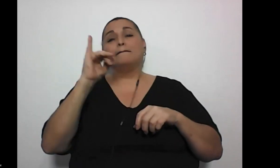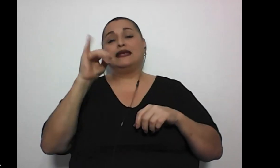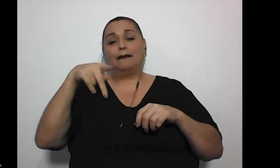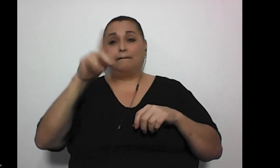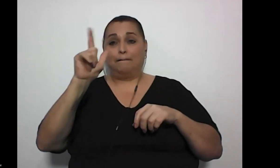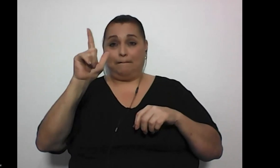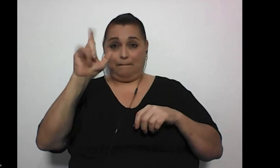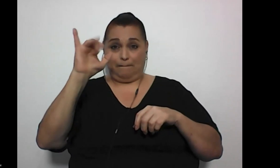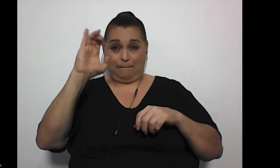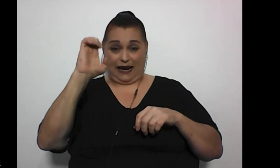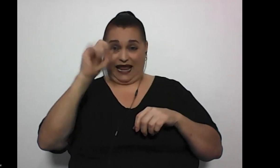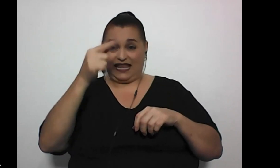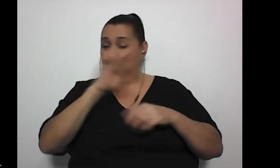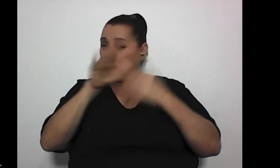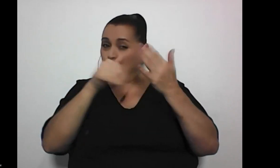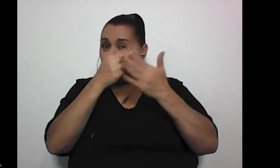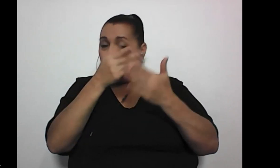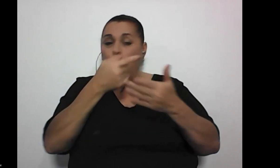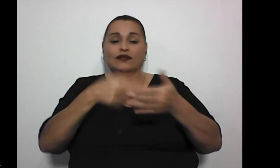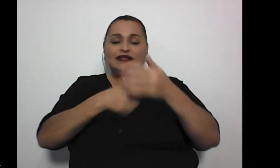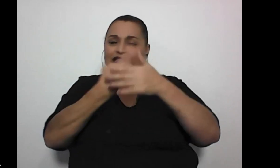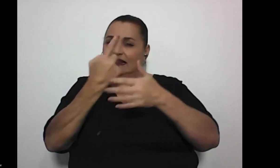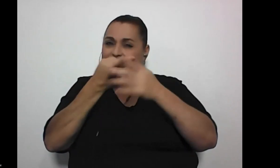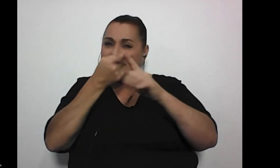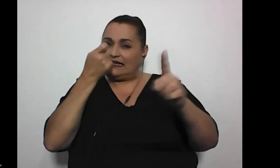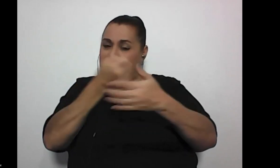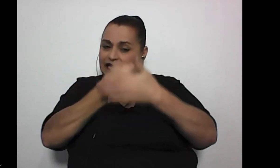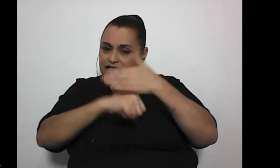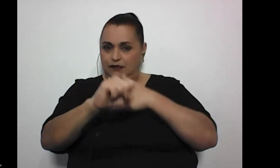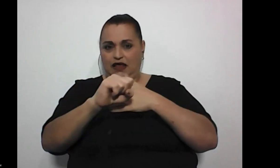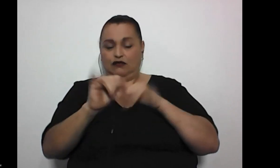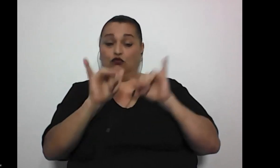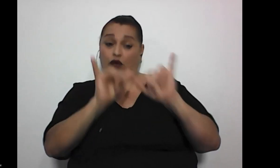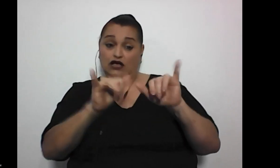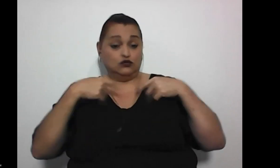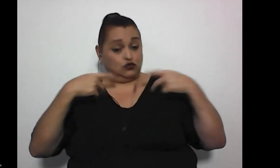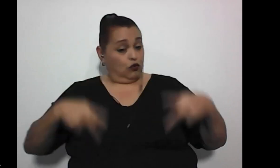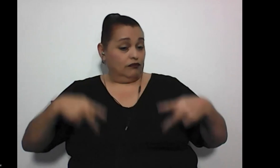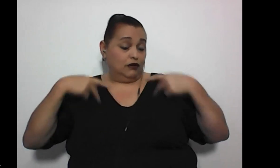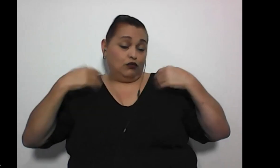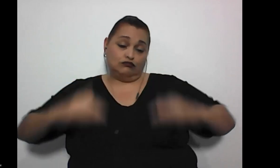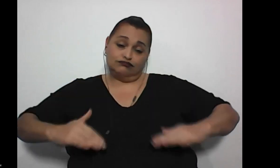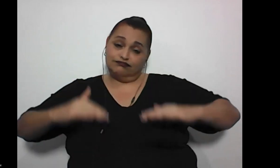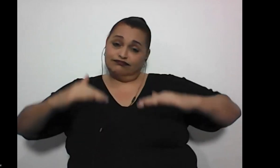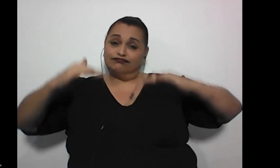Esto, todo de nacimiento, ¿verdad? Entonces, pues es algo con lo que he vivido toda la vida.